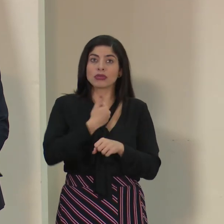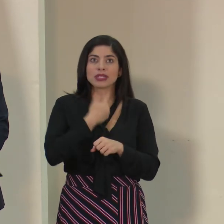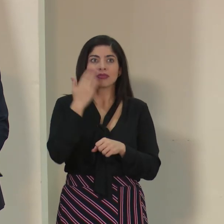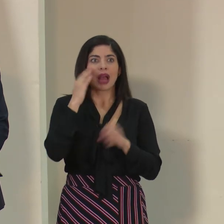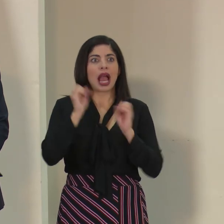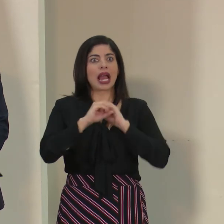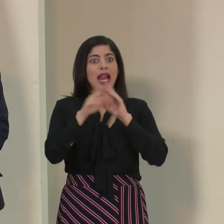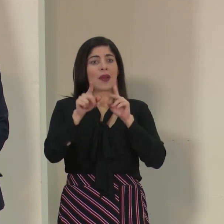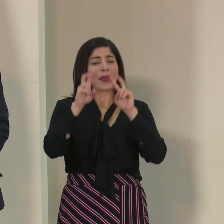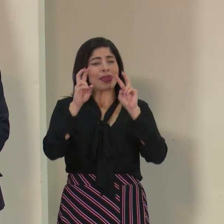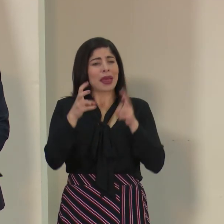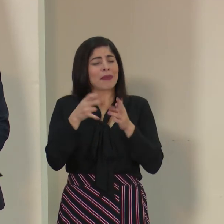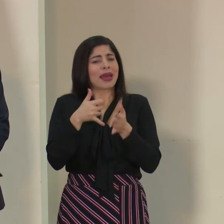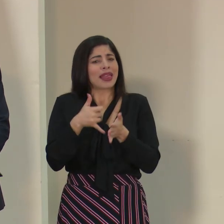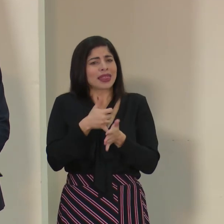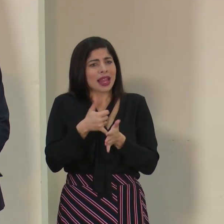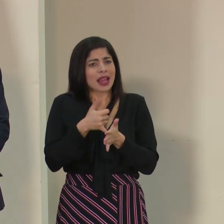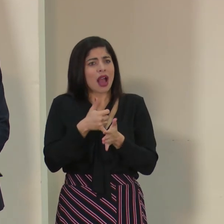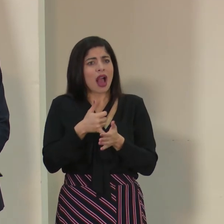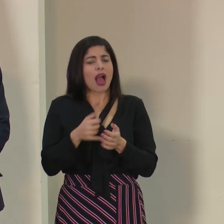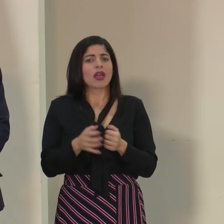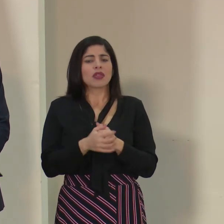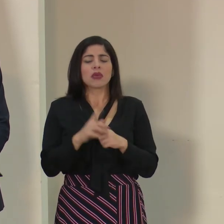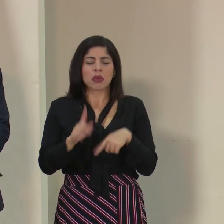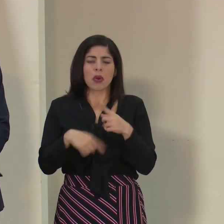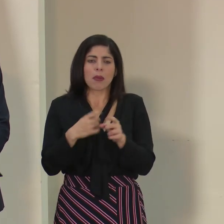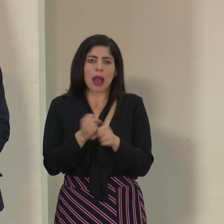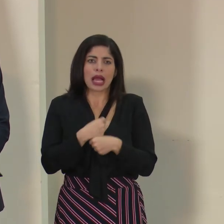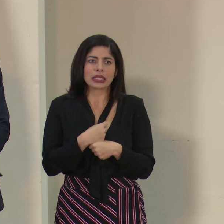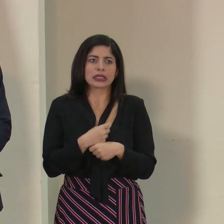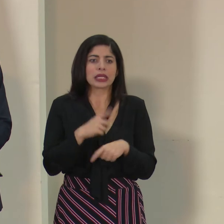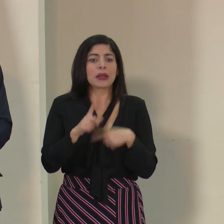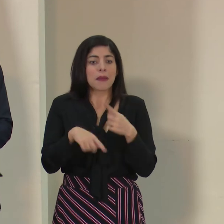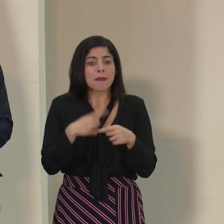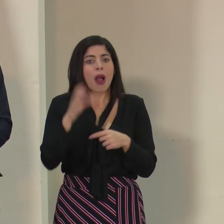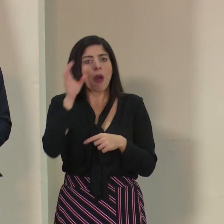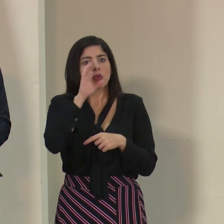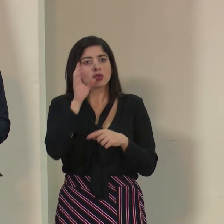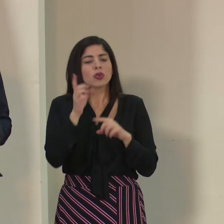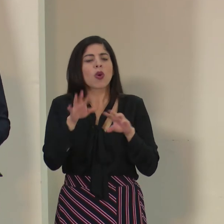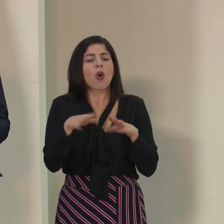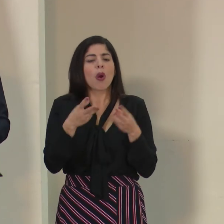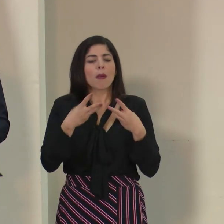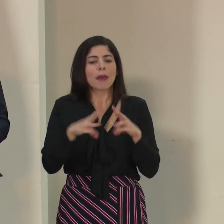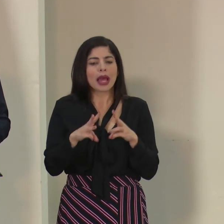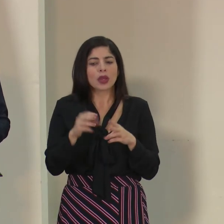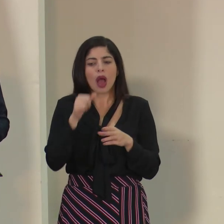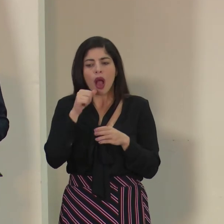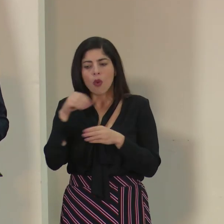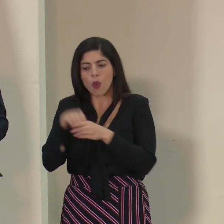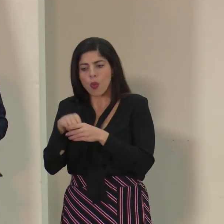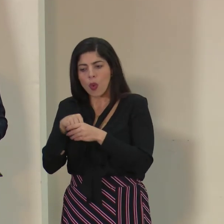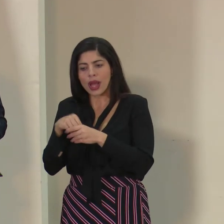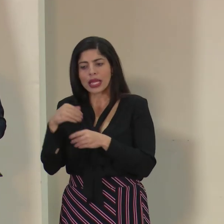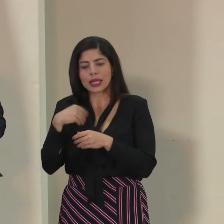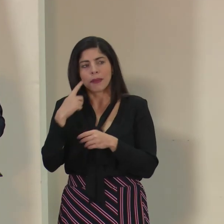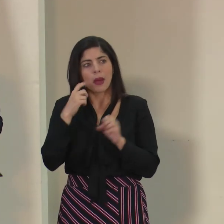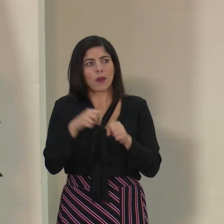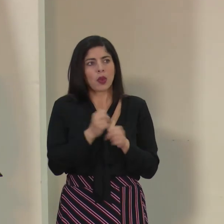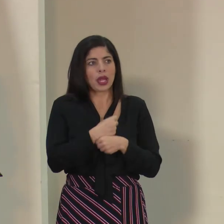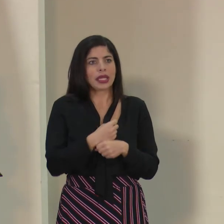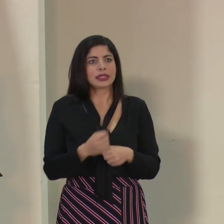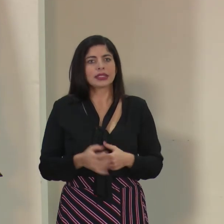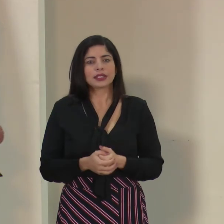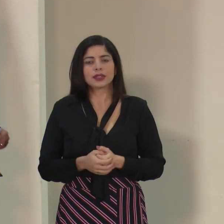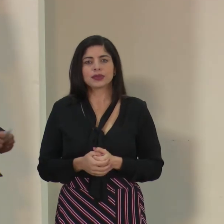que eso es un asunto muy delicado, lo va a hacer, lo va hacer. Y va a buscar las medidas de recolectar esa agua y tenerla ahí para poder hacerlo.